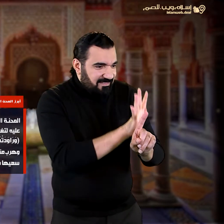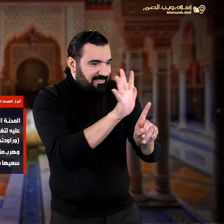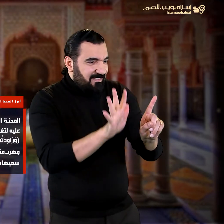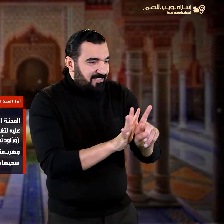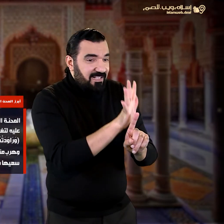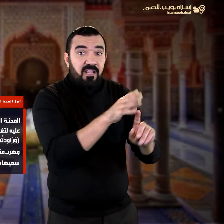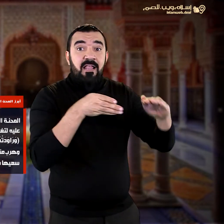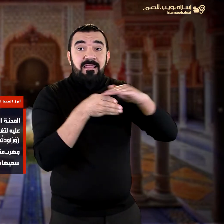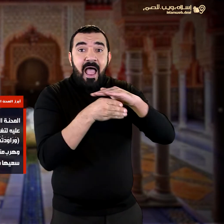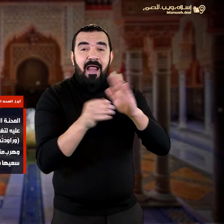نفسه